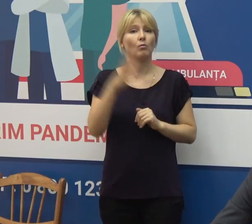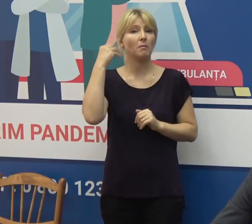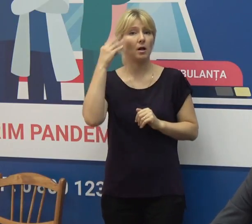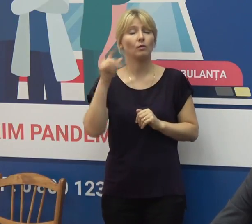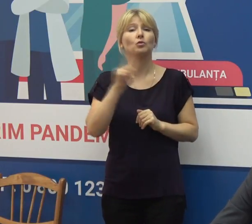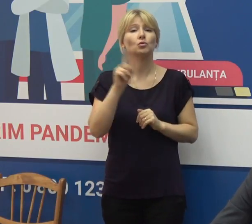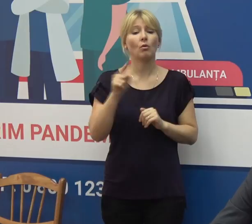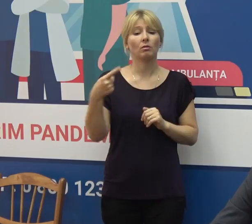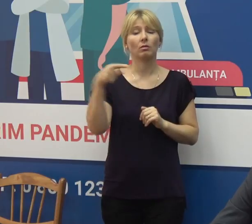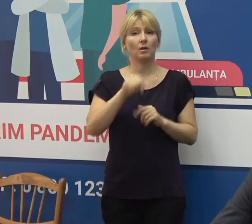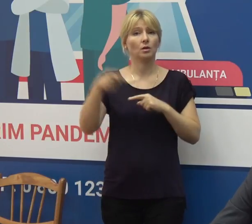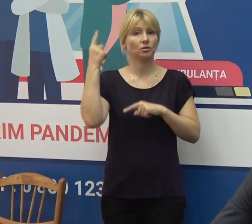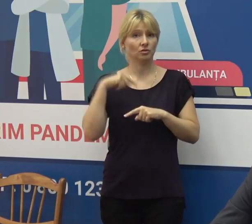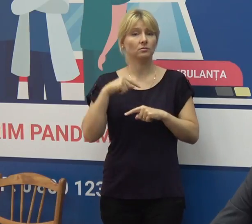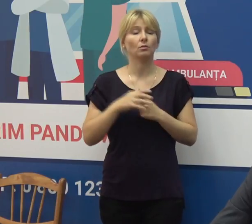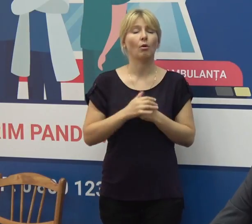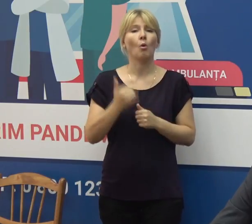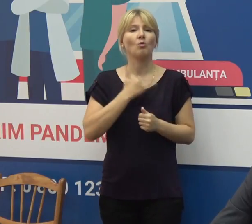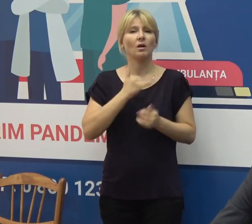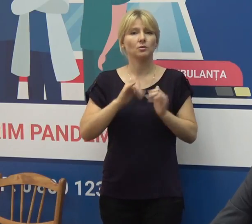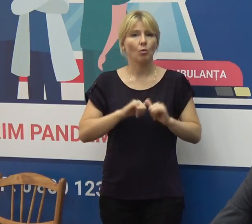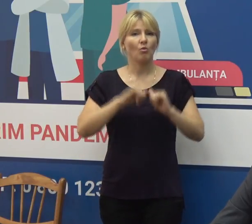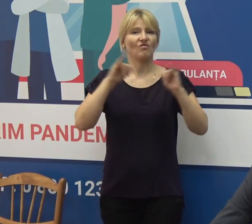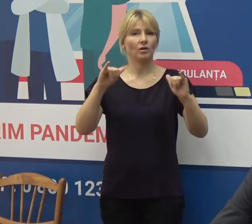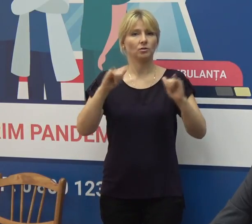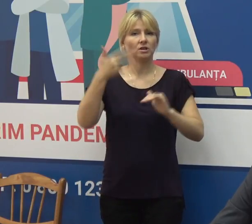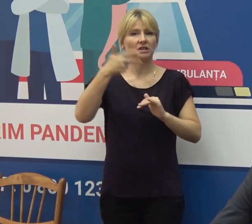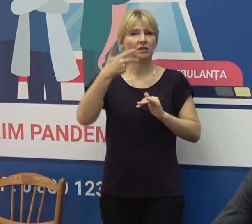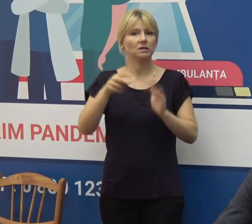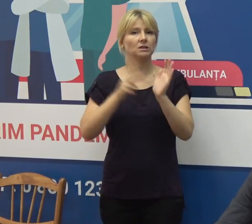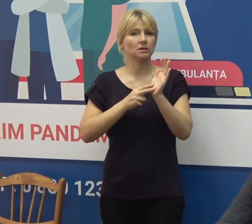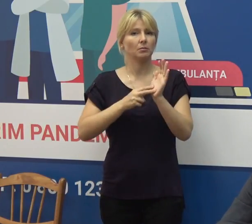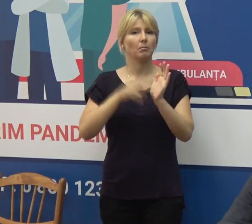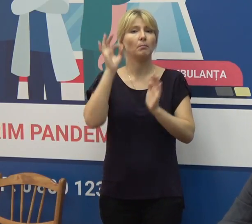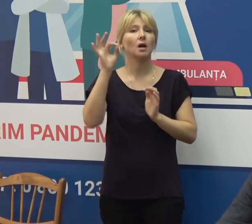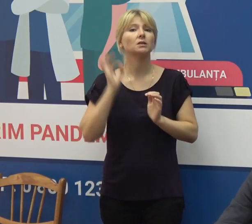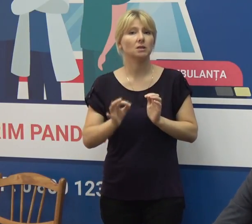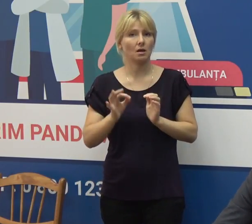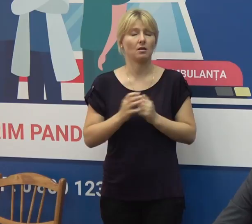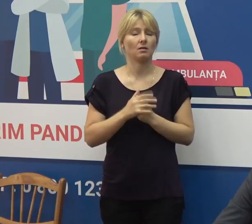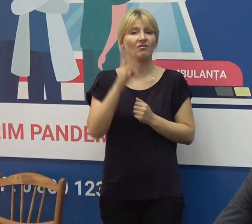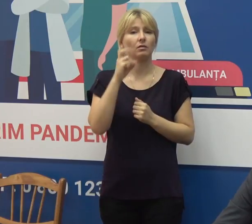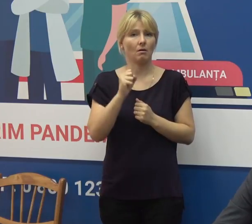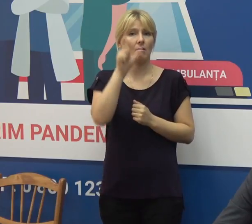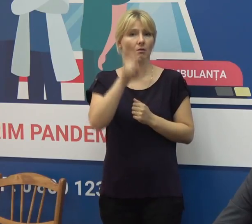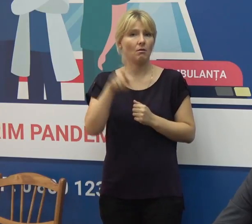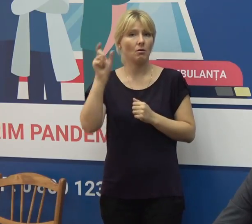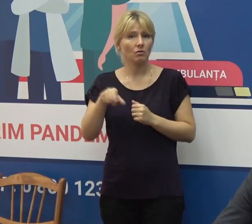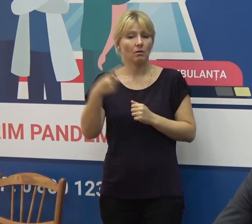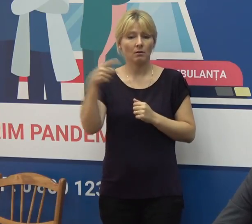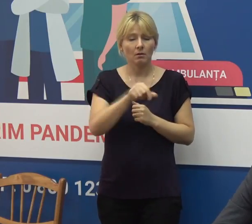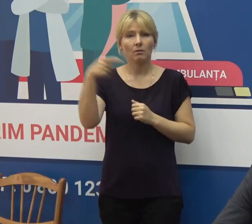pentru săptămâna precedentă, săptămâna 30, avem o creștere cu tocmai 36% a numărului de cazuri pe